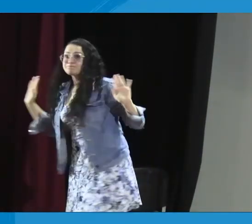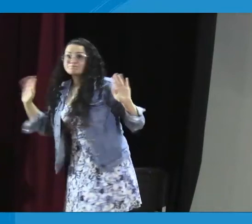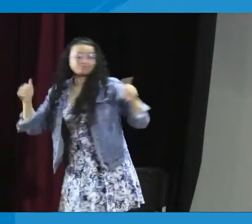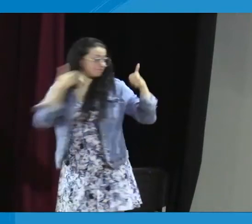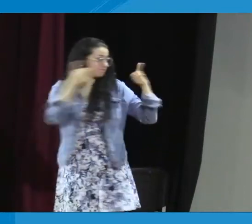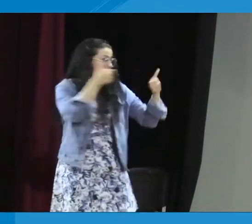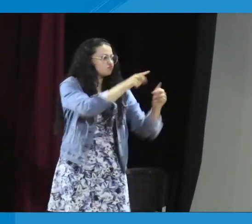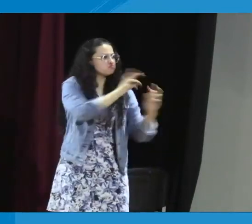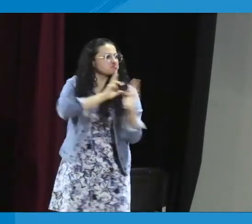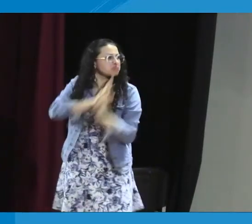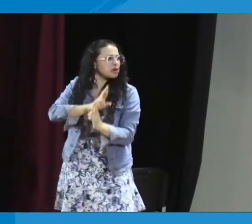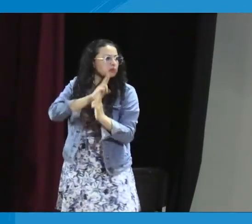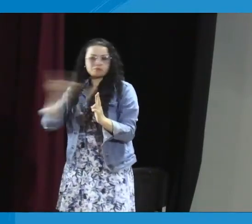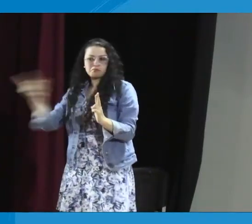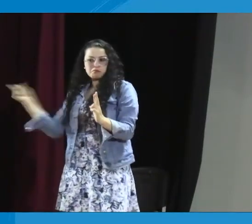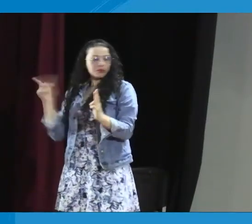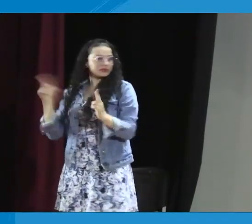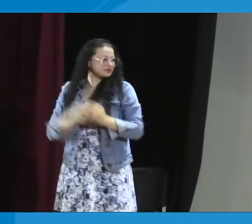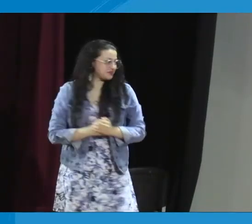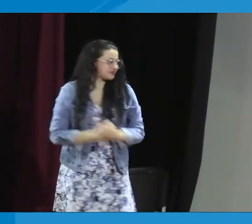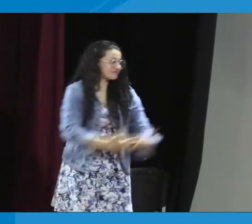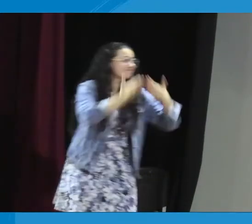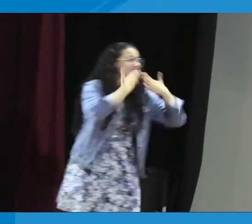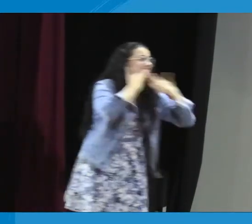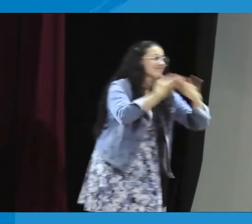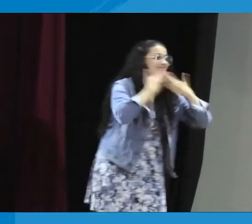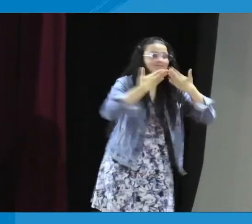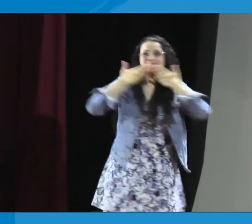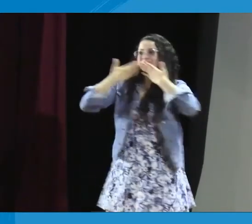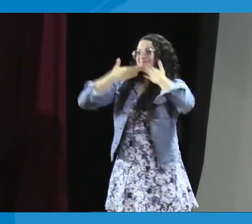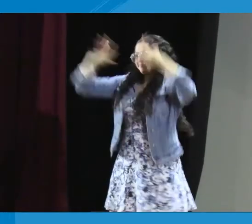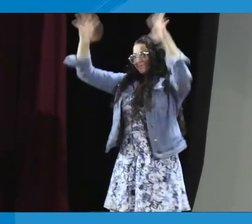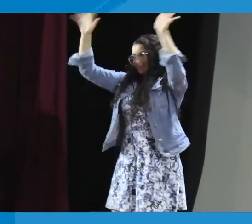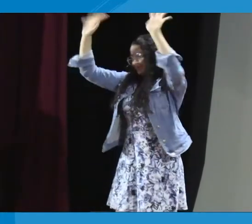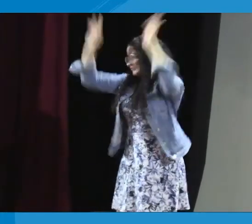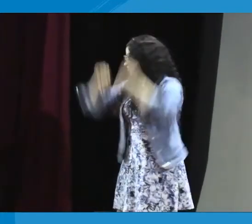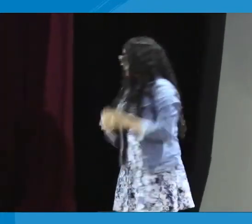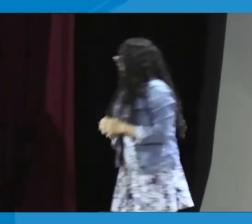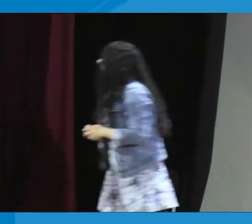con la ronda de preguntas. Entonces, quedan ustedes aquí en Tarimo para hacer las respuestas.